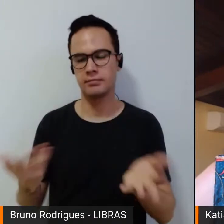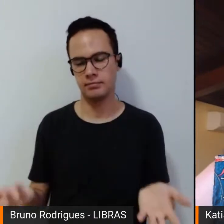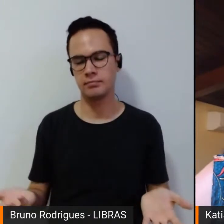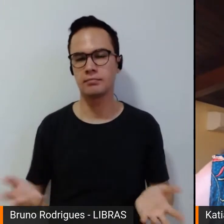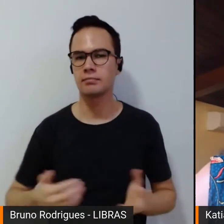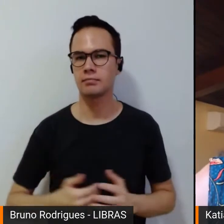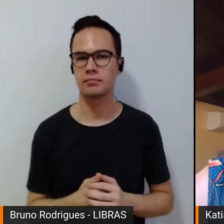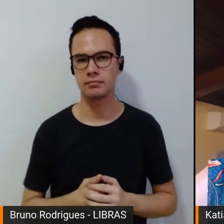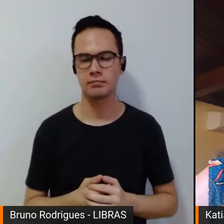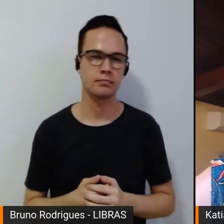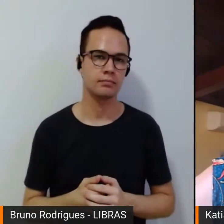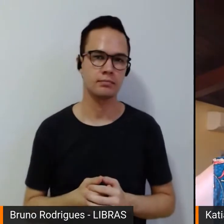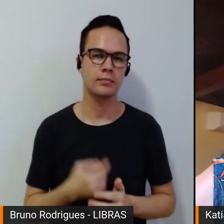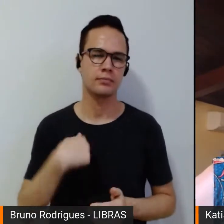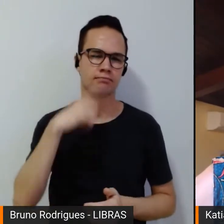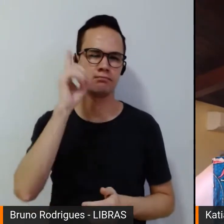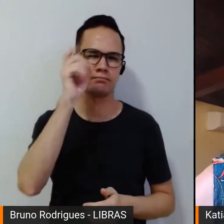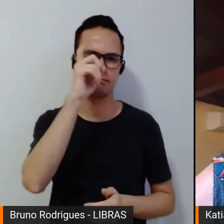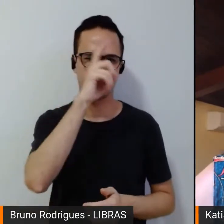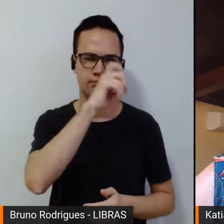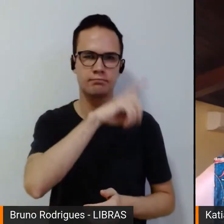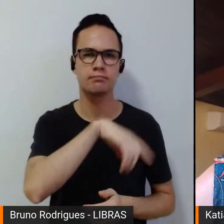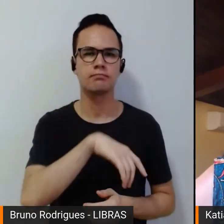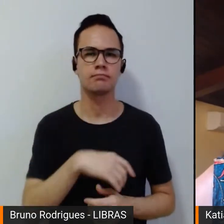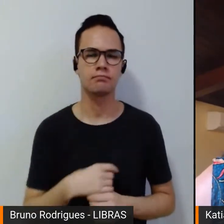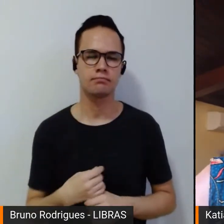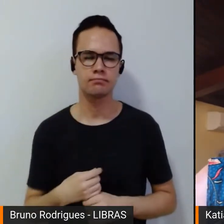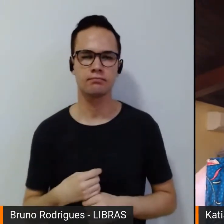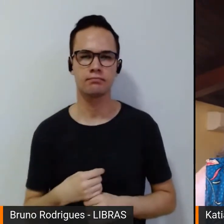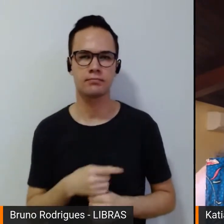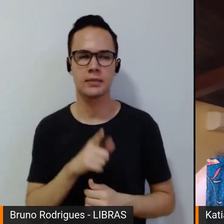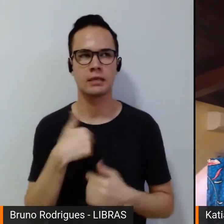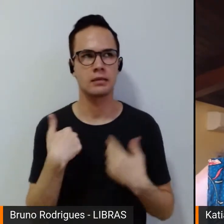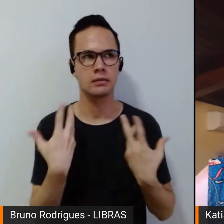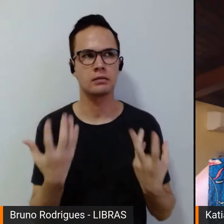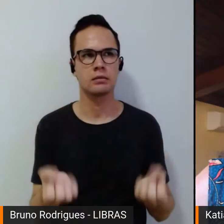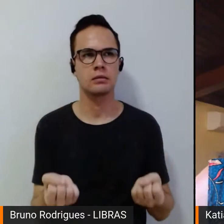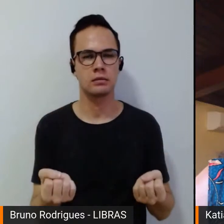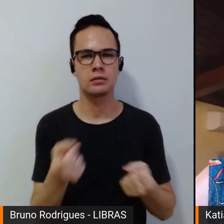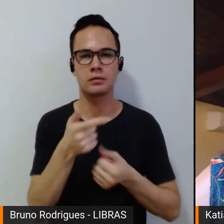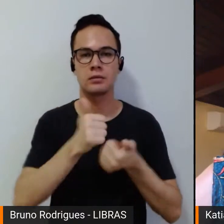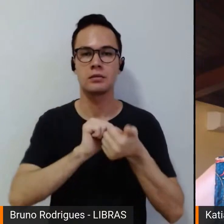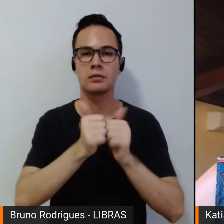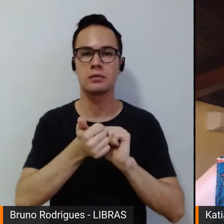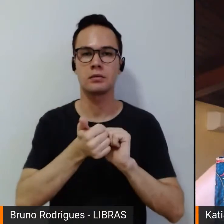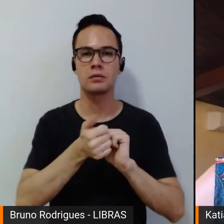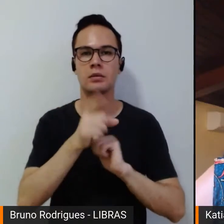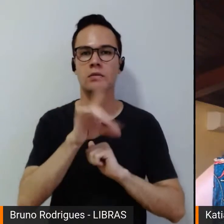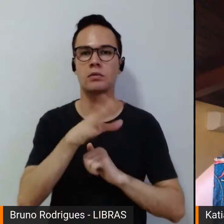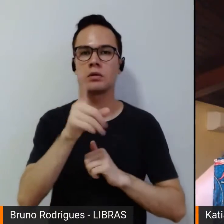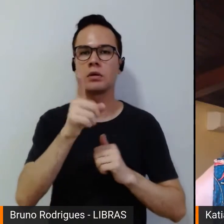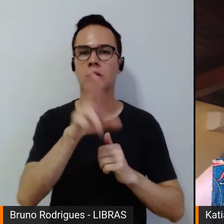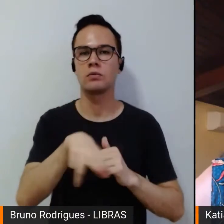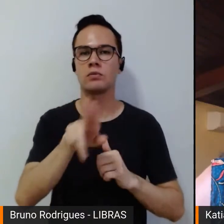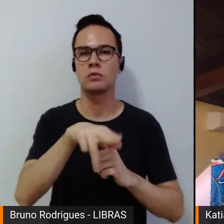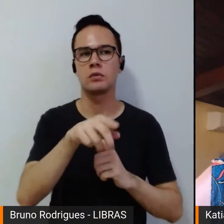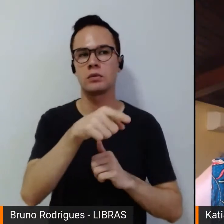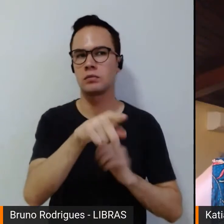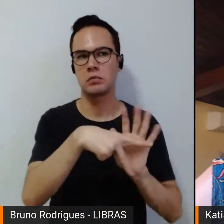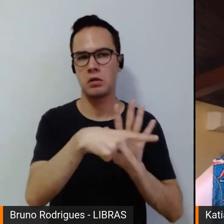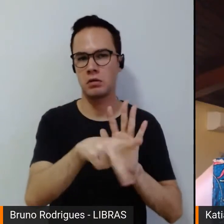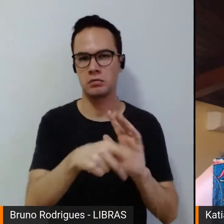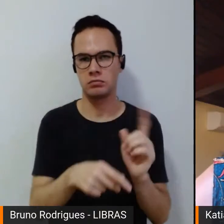tenho uma dificuldade bastante grande em aceitar o esporte como uma ferramenta para alguma coisa.